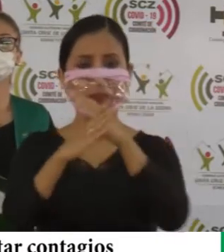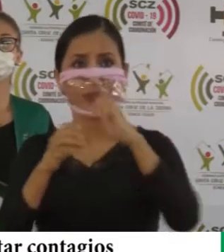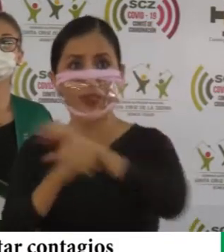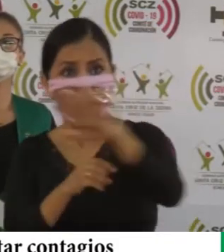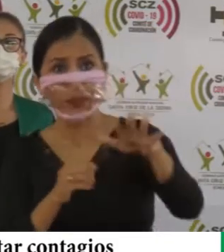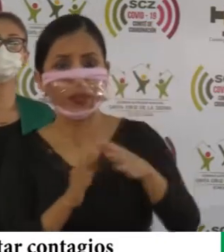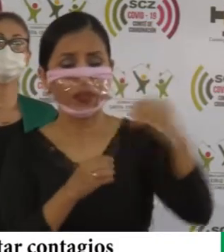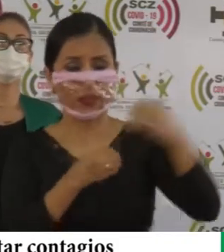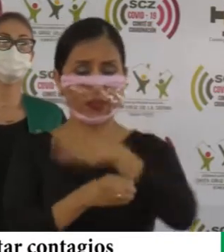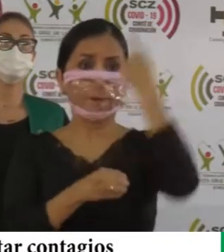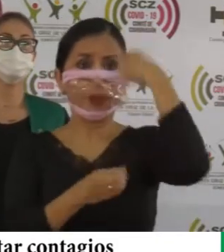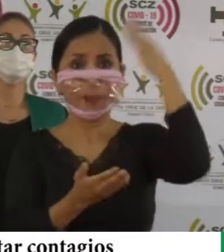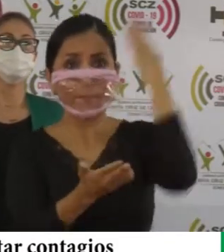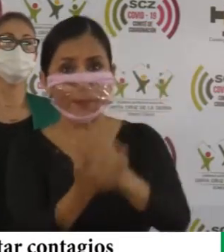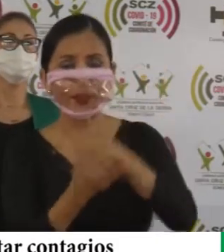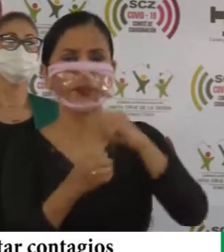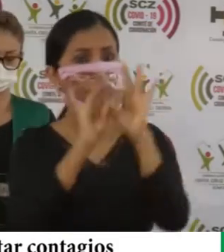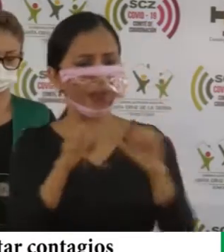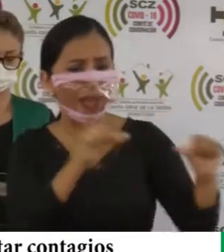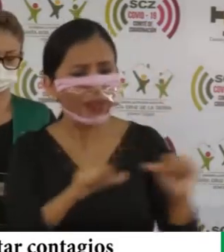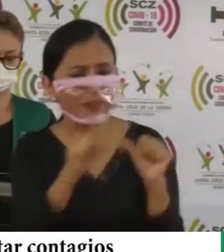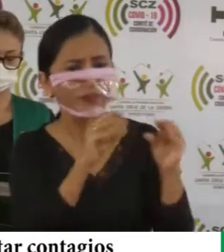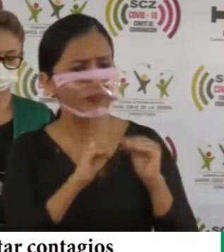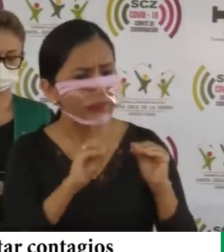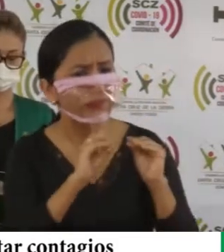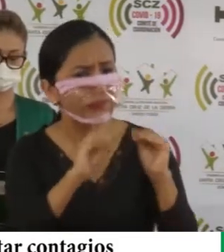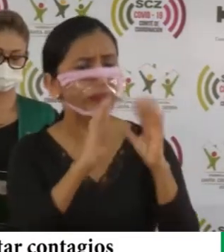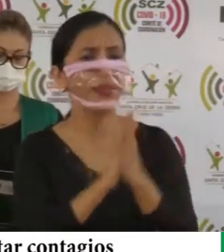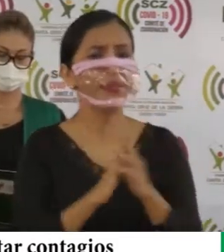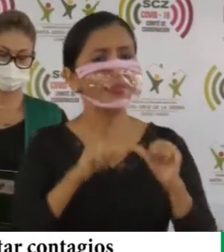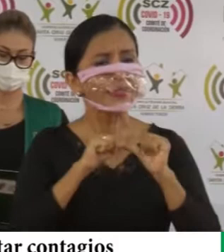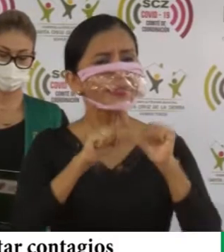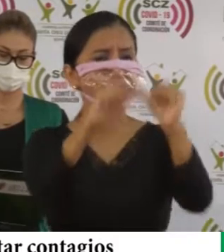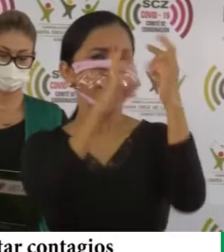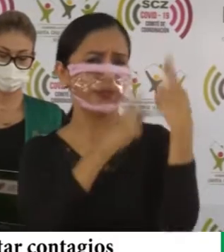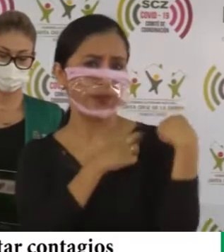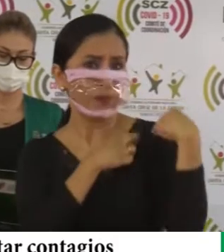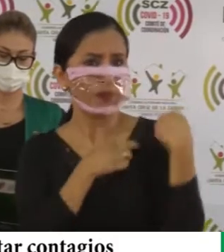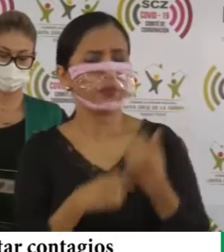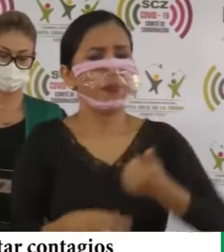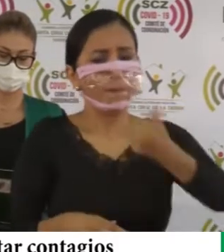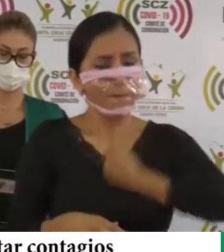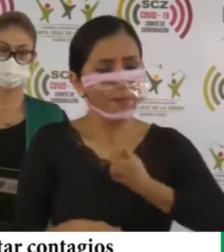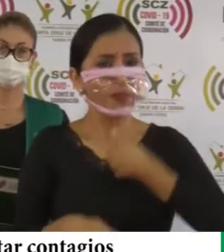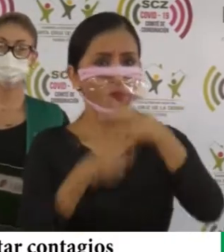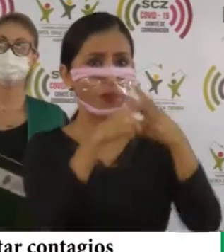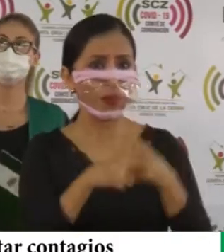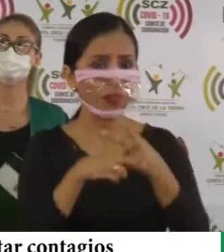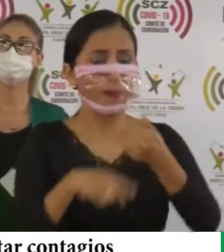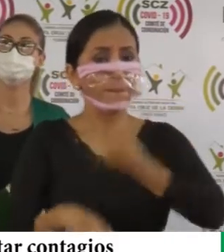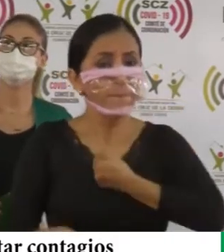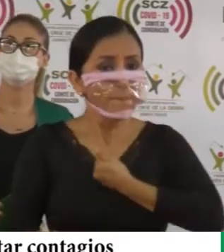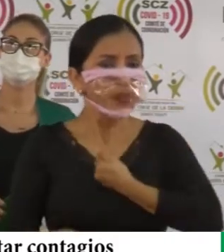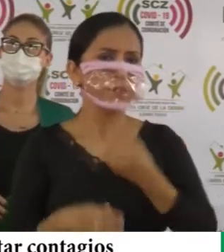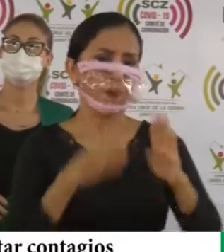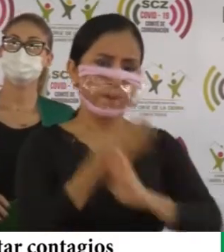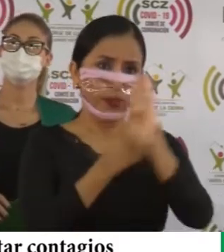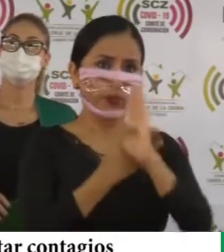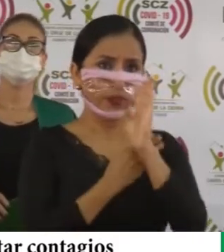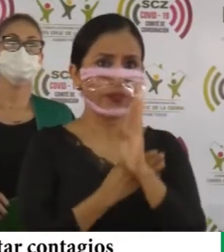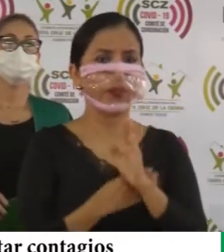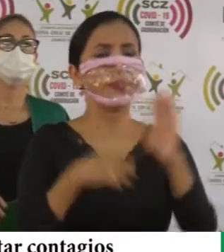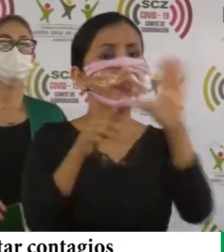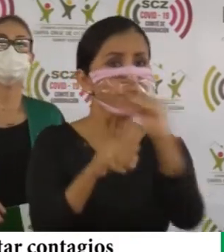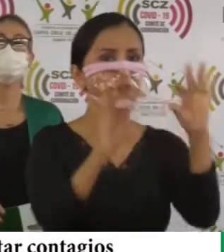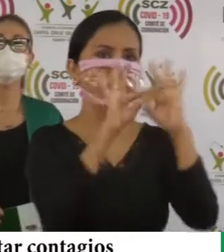corten esa cadena de transmisión sigamos siendo responsables con nuestro cuidado con nuestro autocuidado con